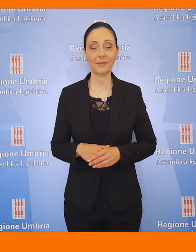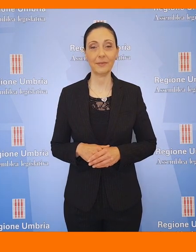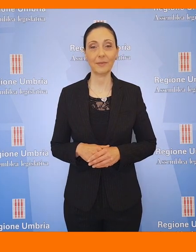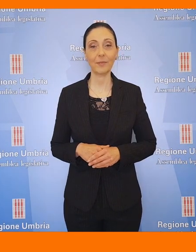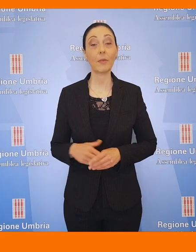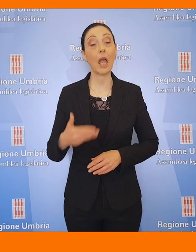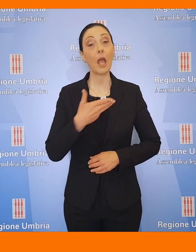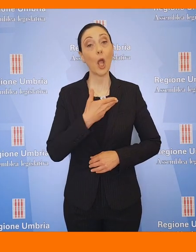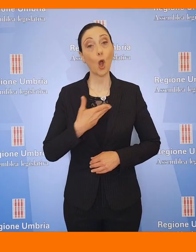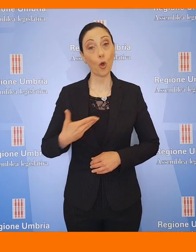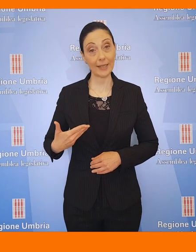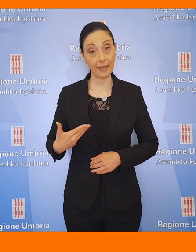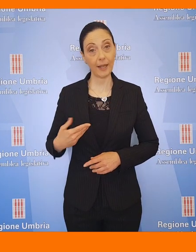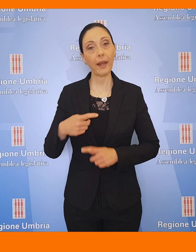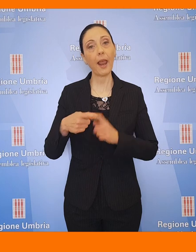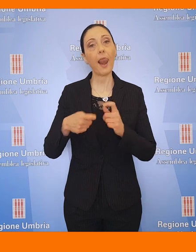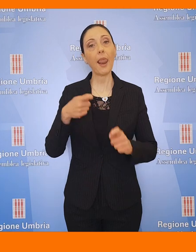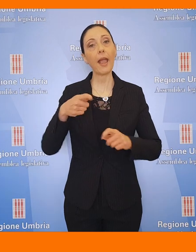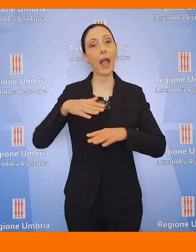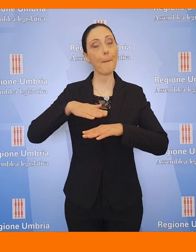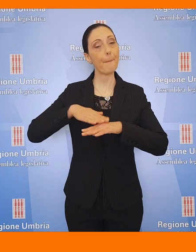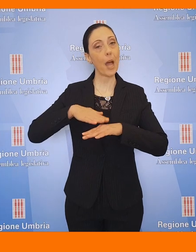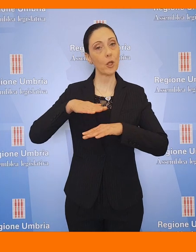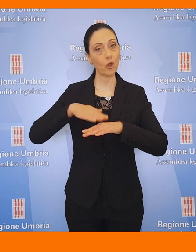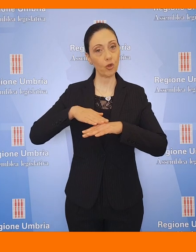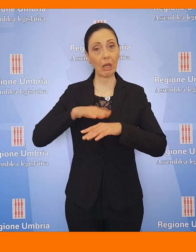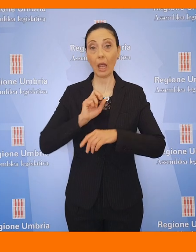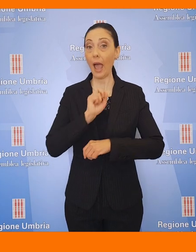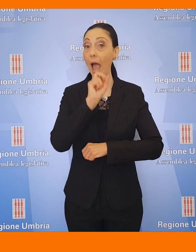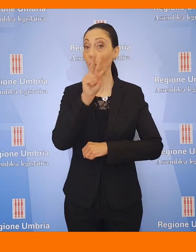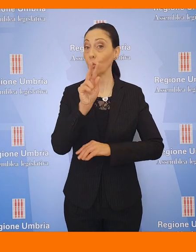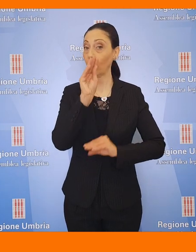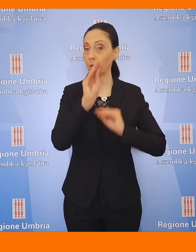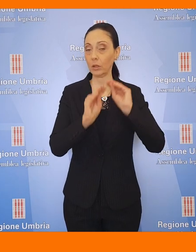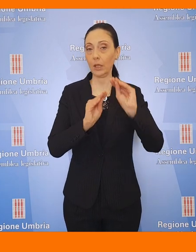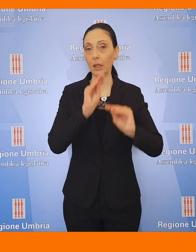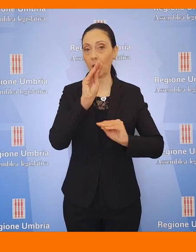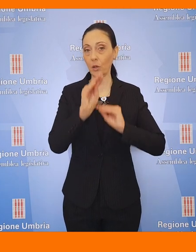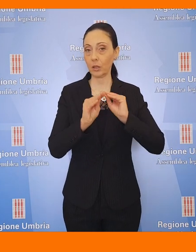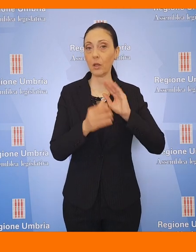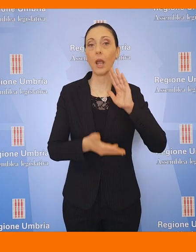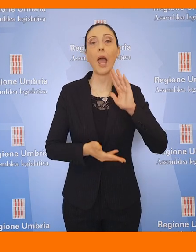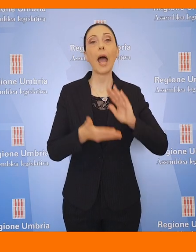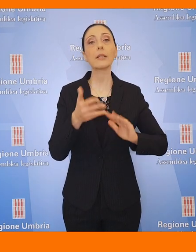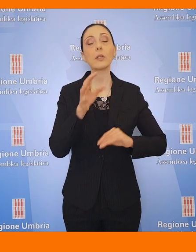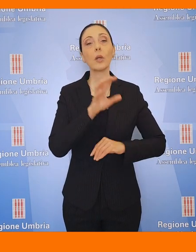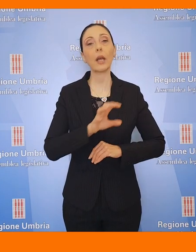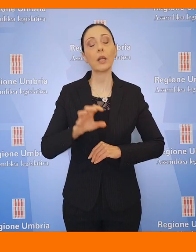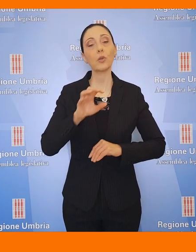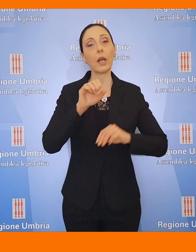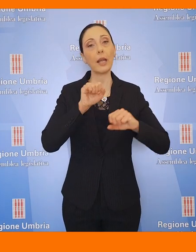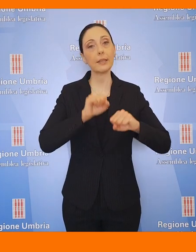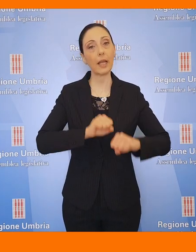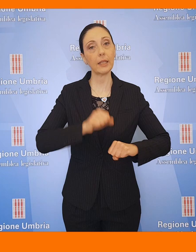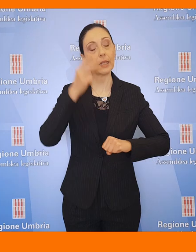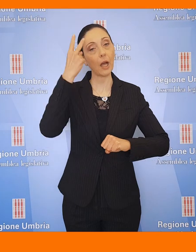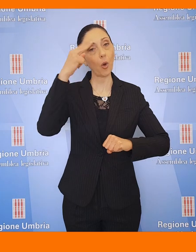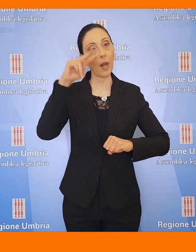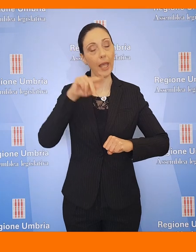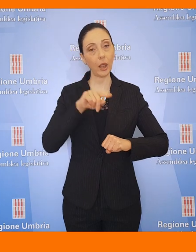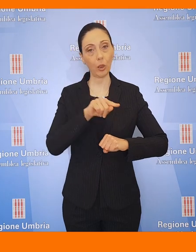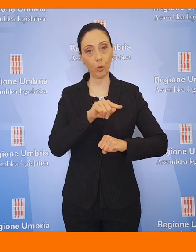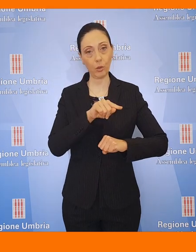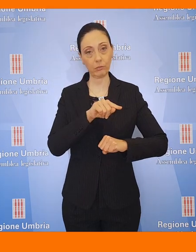Il consigliere della Lega Valerio Mancini ha annunciato un'interrogazione all'assessore regionale della sanità